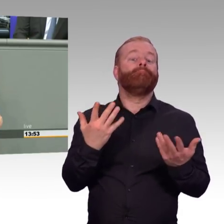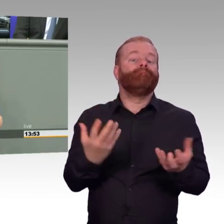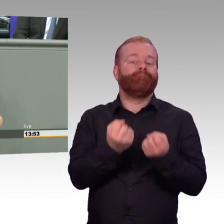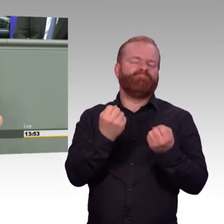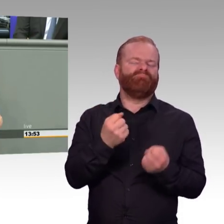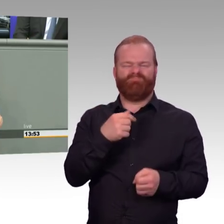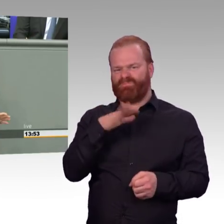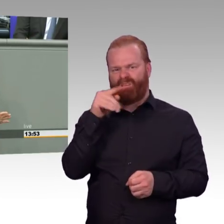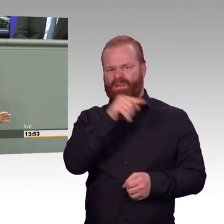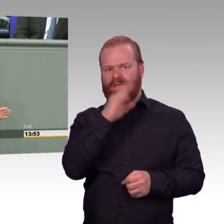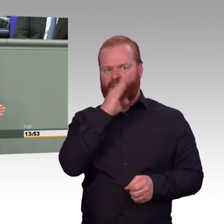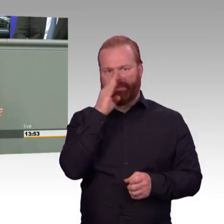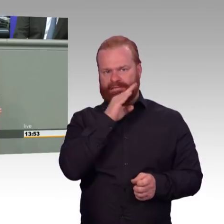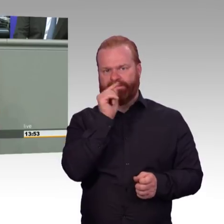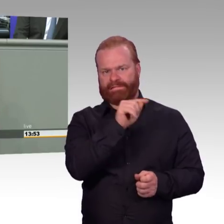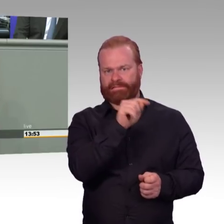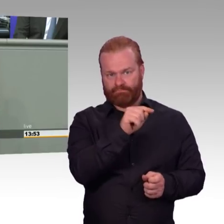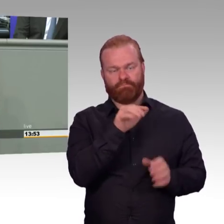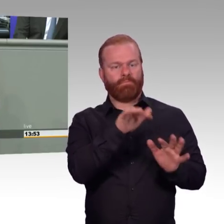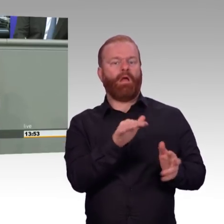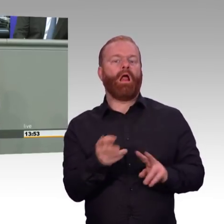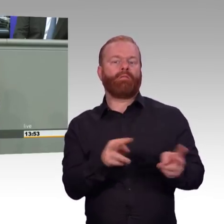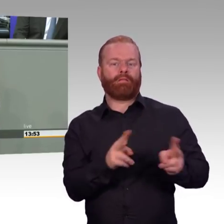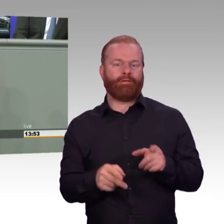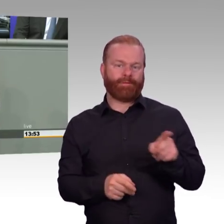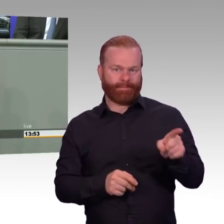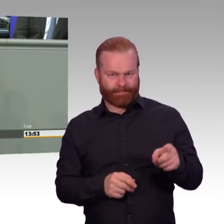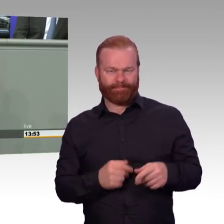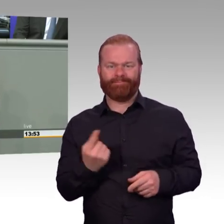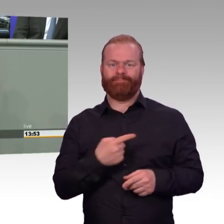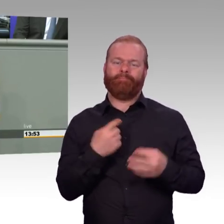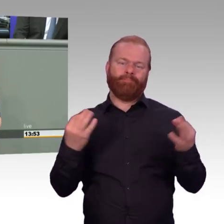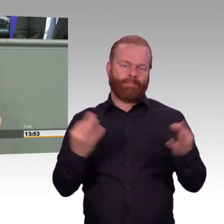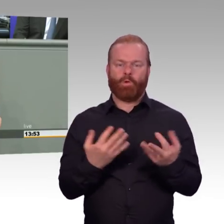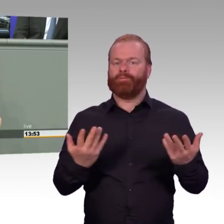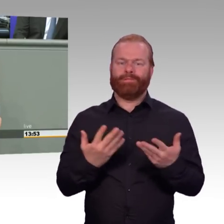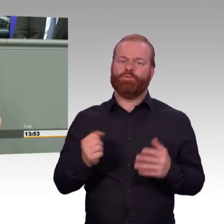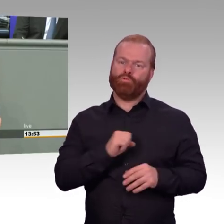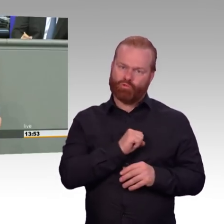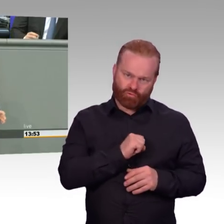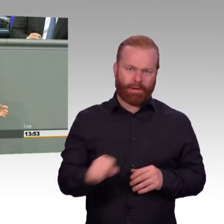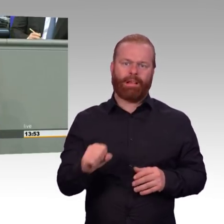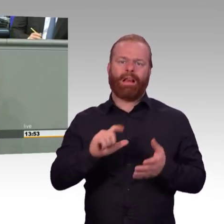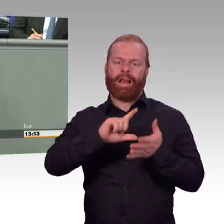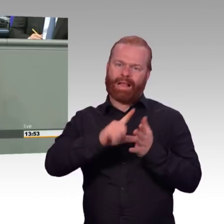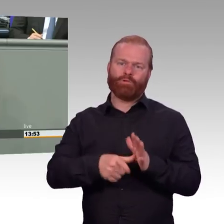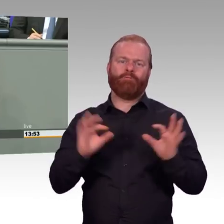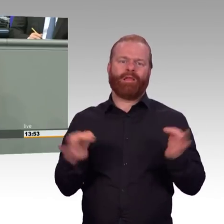kaltstadtfähige Gaskraftwerke. Am besten übrigens dort, wo der Strom auch gebraucht wird, also im Süden der Republik. Und diese Kraftwerke müssen